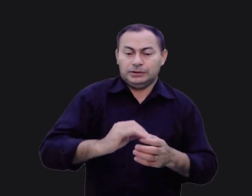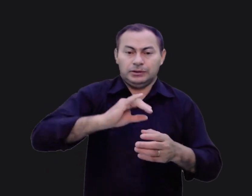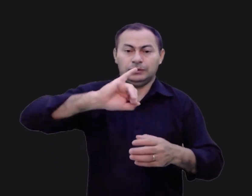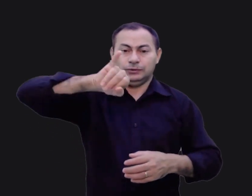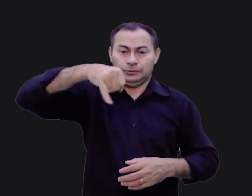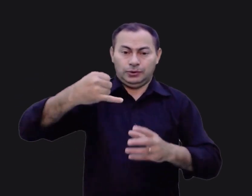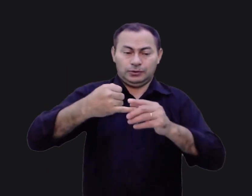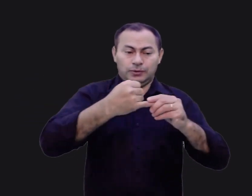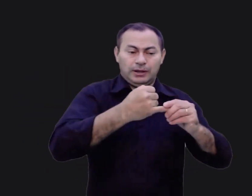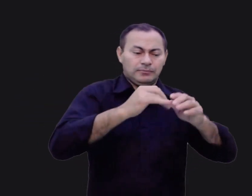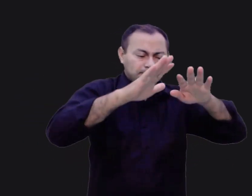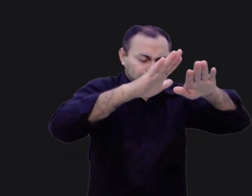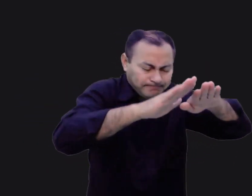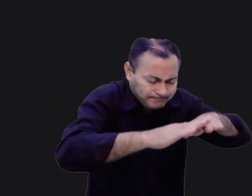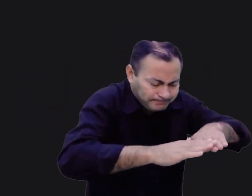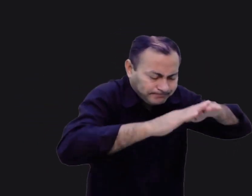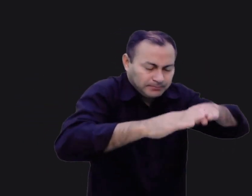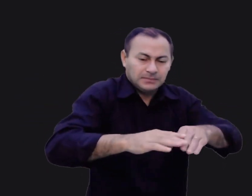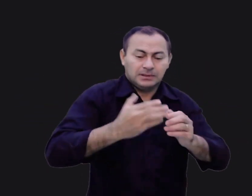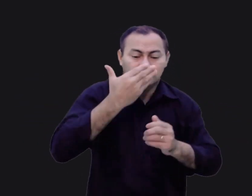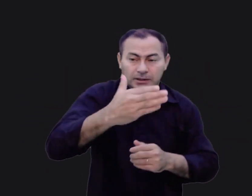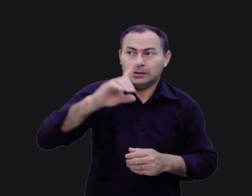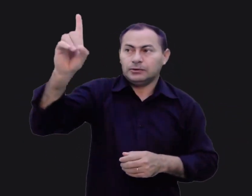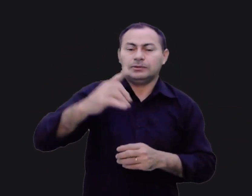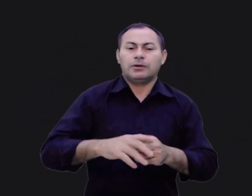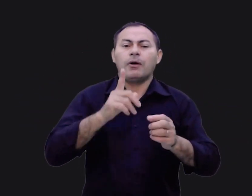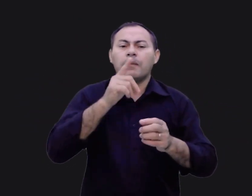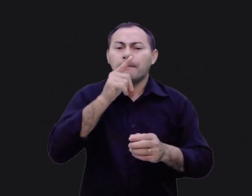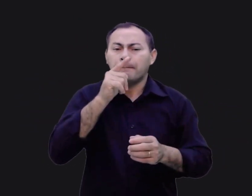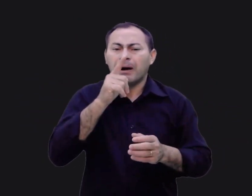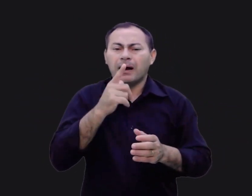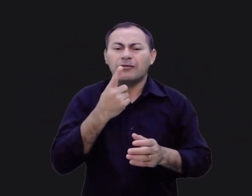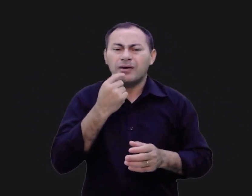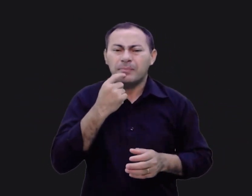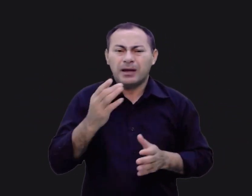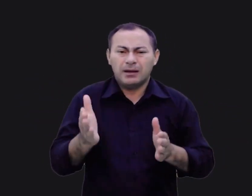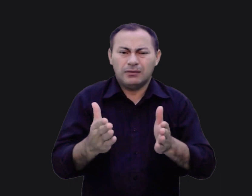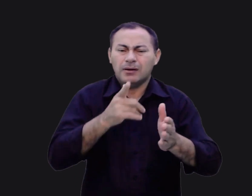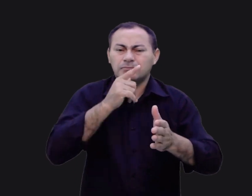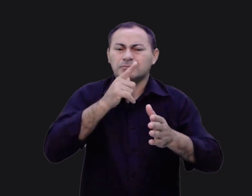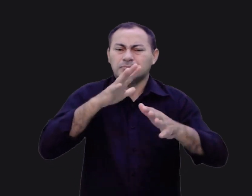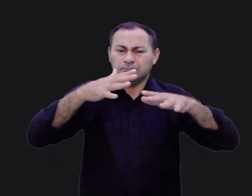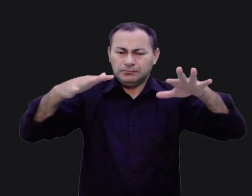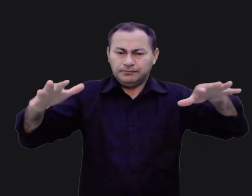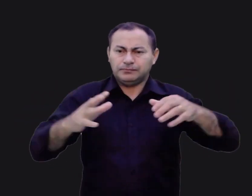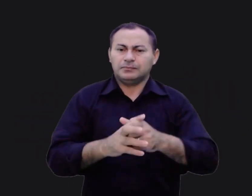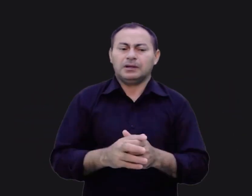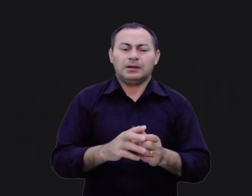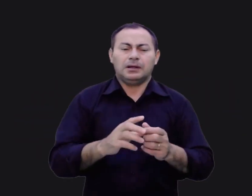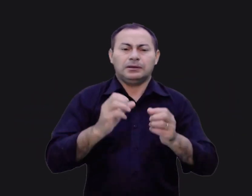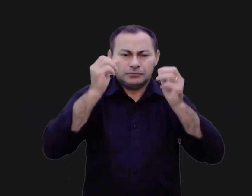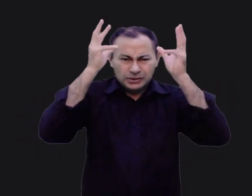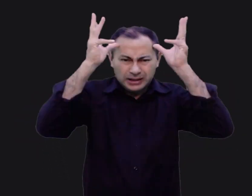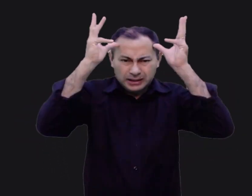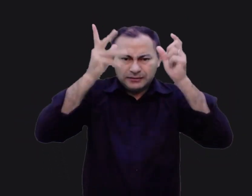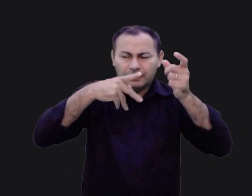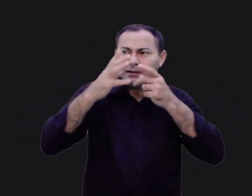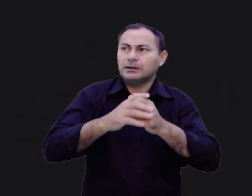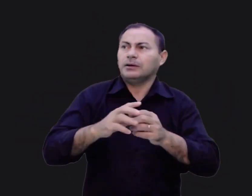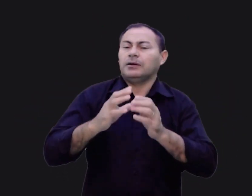Tanto nessa história como na história de Moisés no Mar Vermelho, aprendemos que há certas ocasiões em que a vontade de Deus é tão óbvia que orar